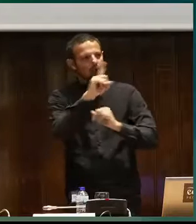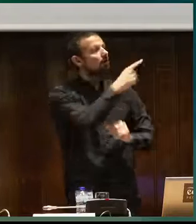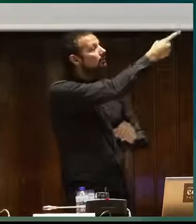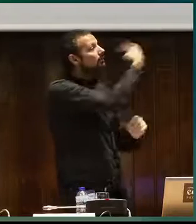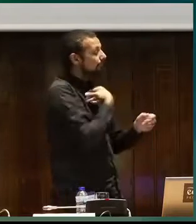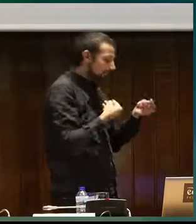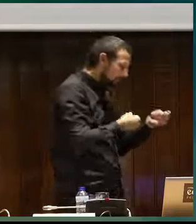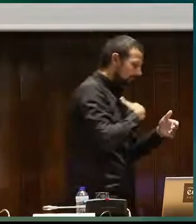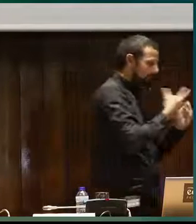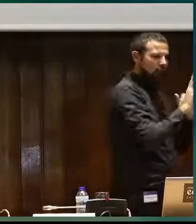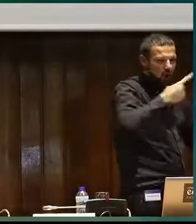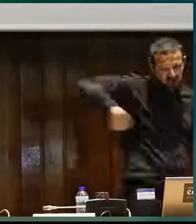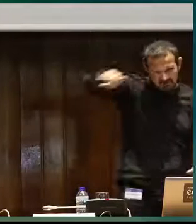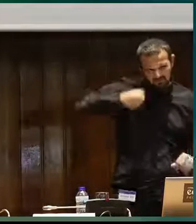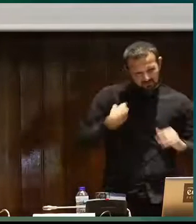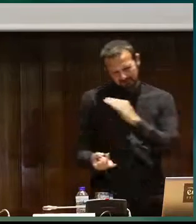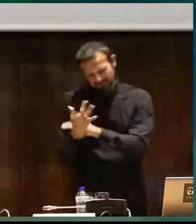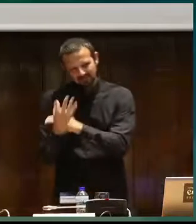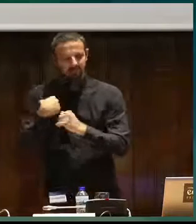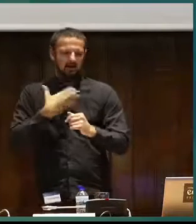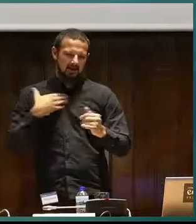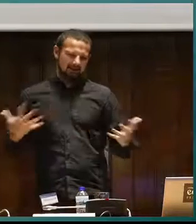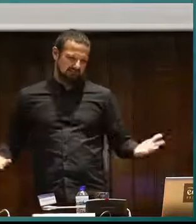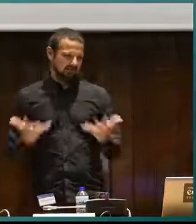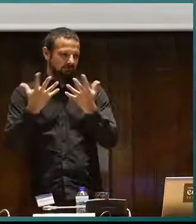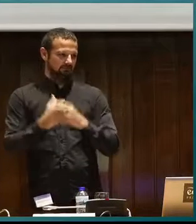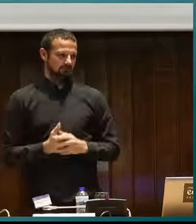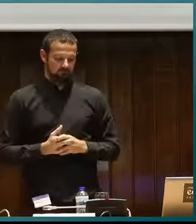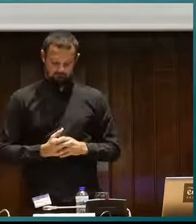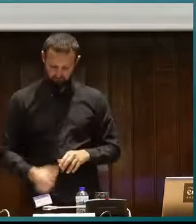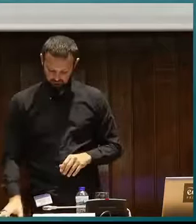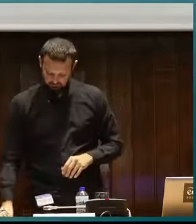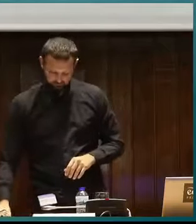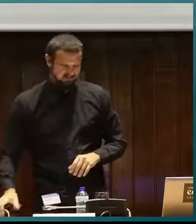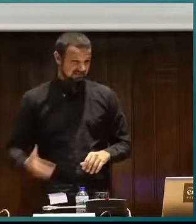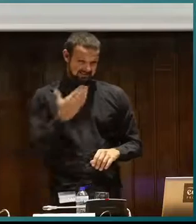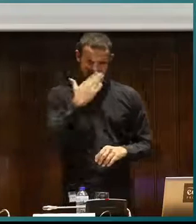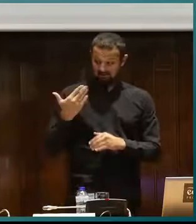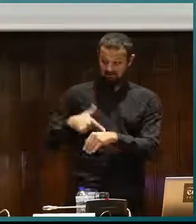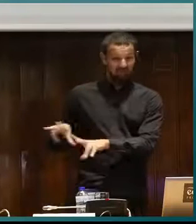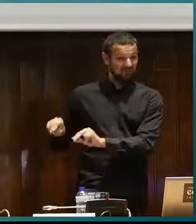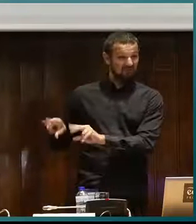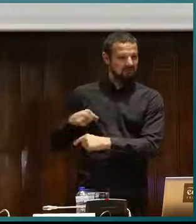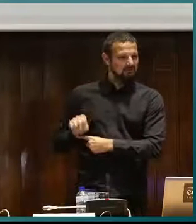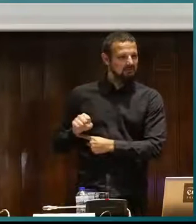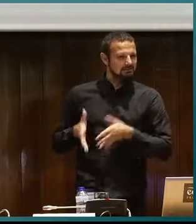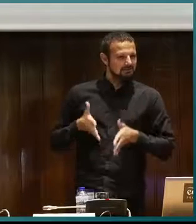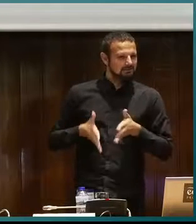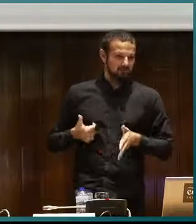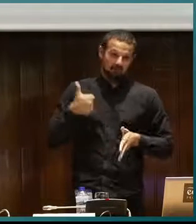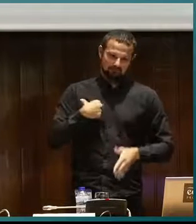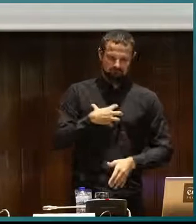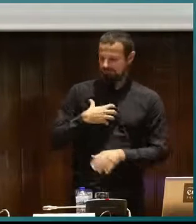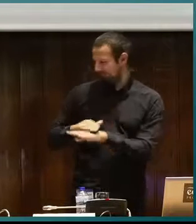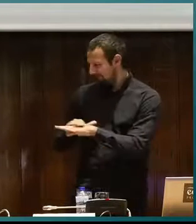Nosotros como personas sordas tenemos que ser los propios creadores de nuestra cultura, no simplemente ser seres reactivos que traducimos o